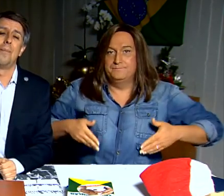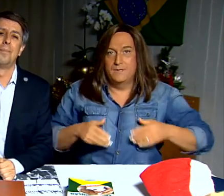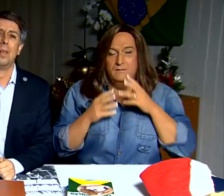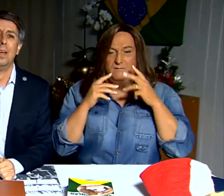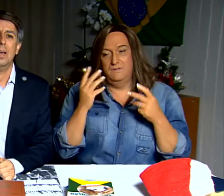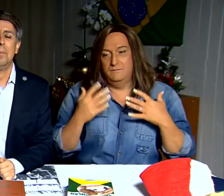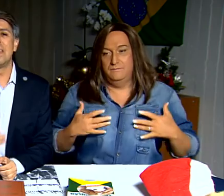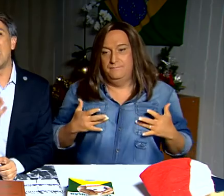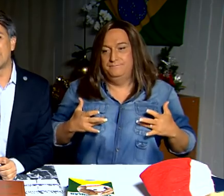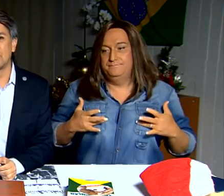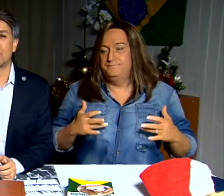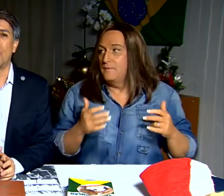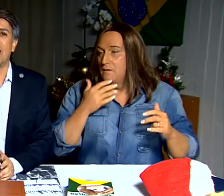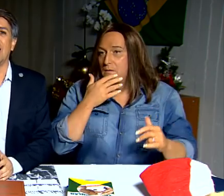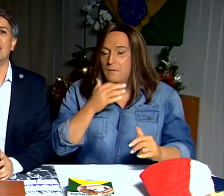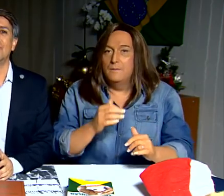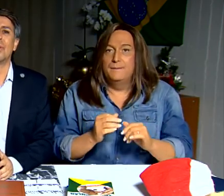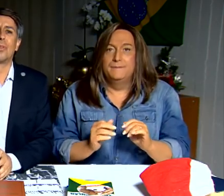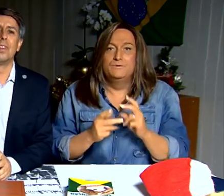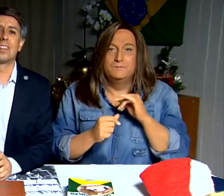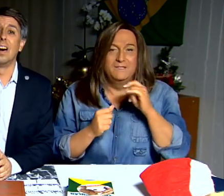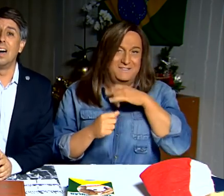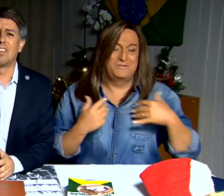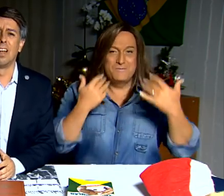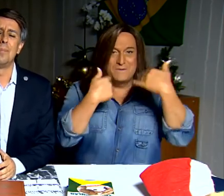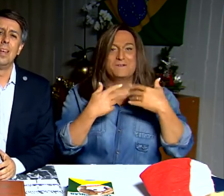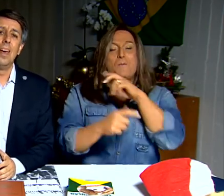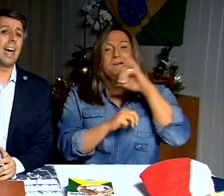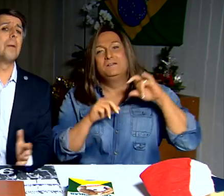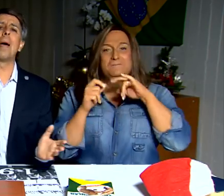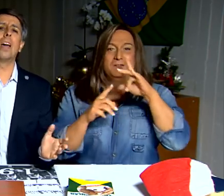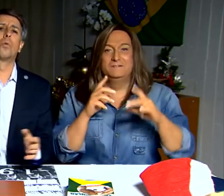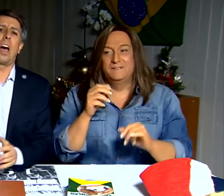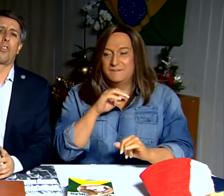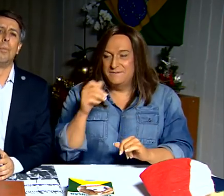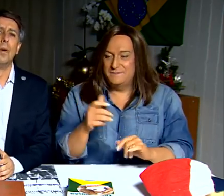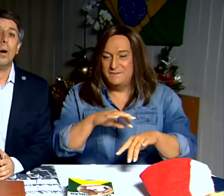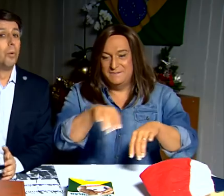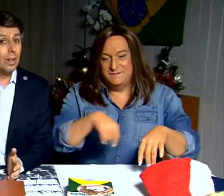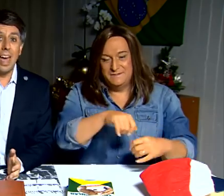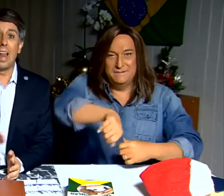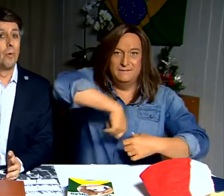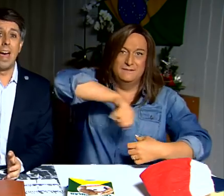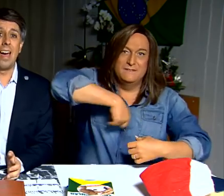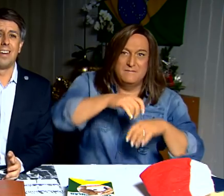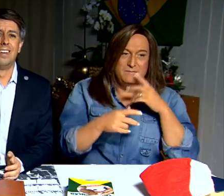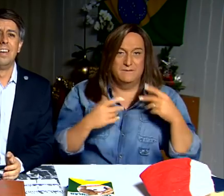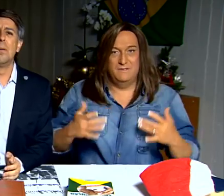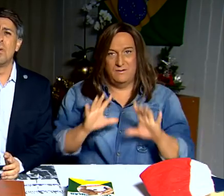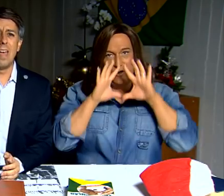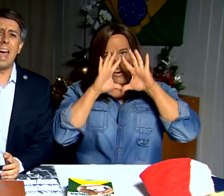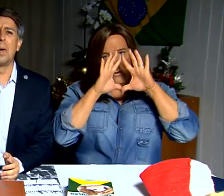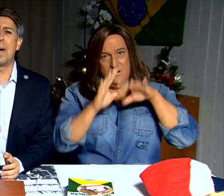mulher. Minha tradutora e nutricionista Ângela é quem pega no tacho, porque ela é mulher.